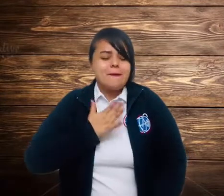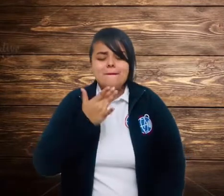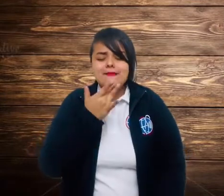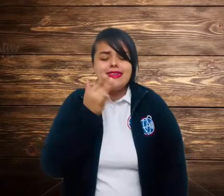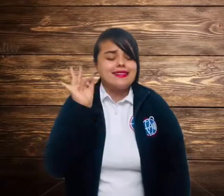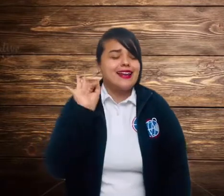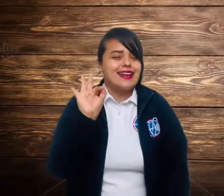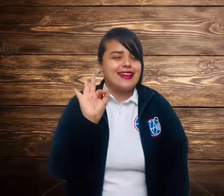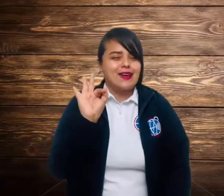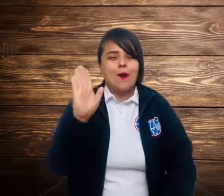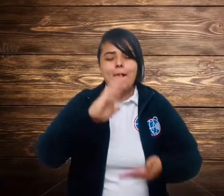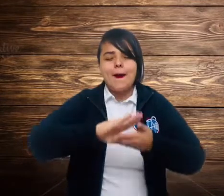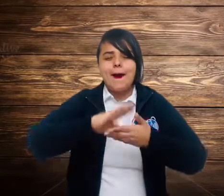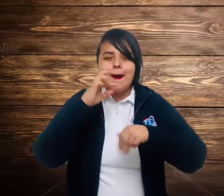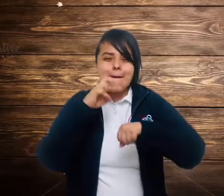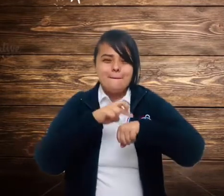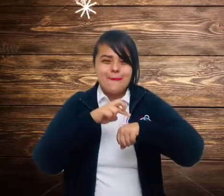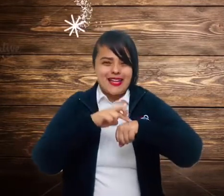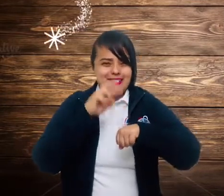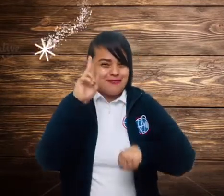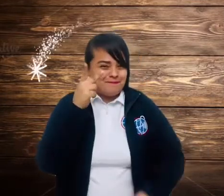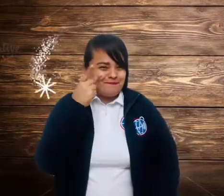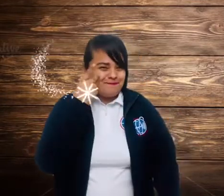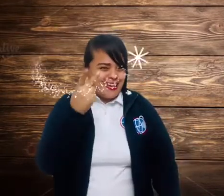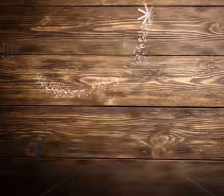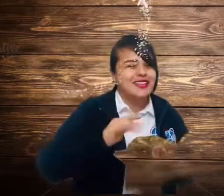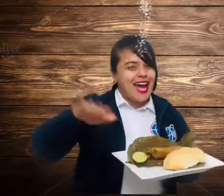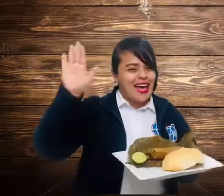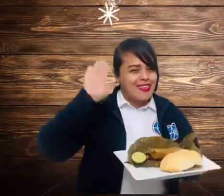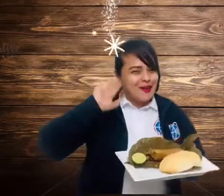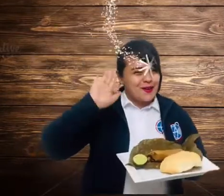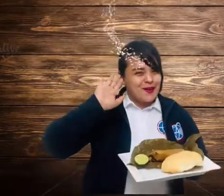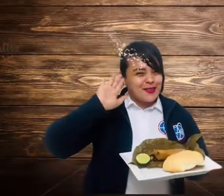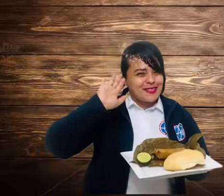mi rico pache. Adiós.